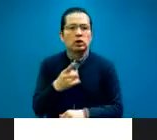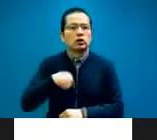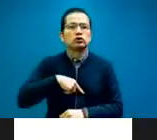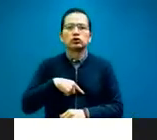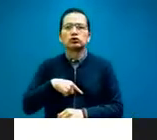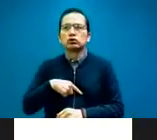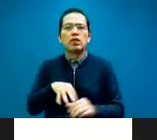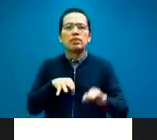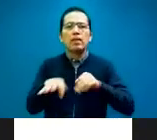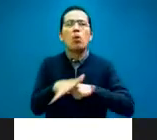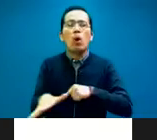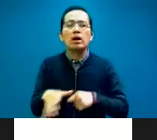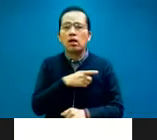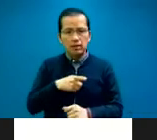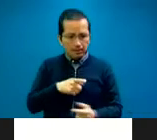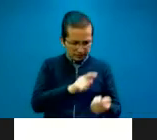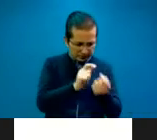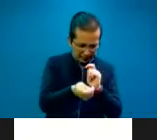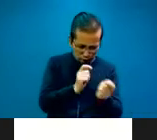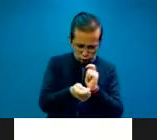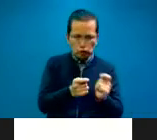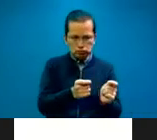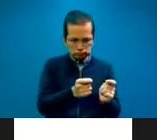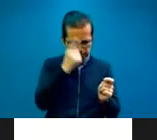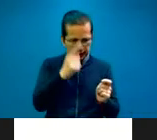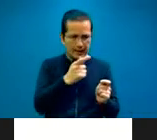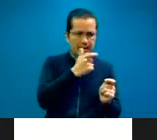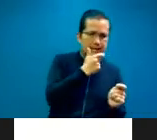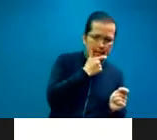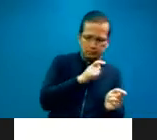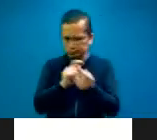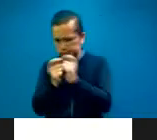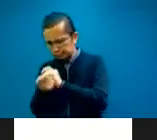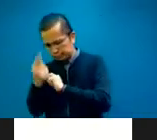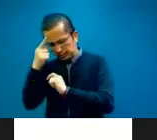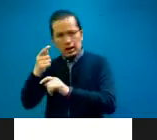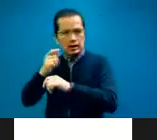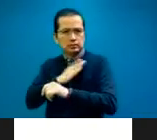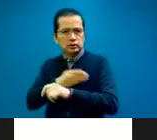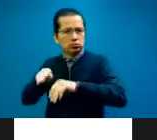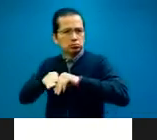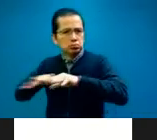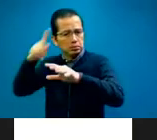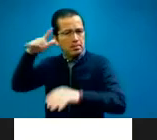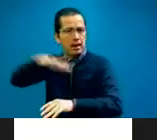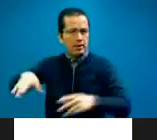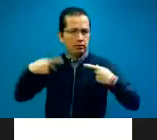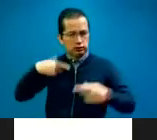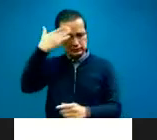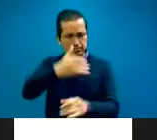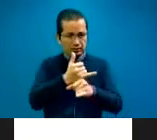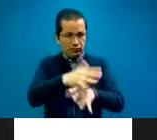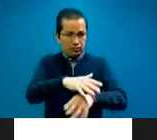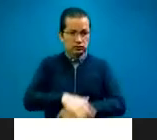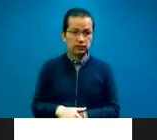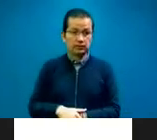¿no?, a la población. Bueno, ya veníamos investigando esto, pero justo cuando sale este decreto, el 31 de mayo, nuestra presidenta me